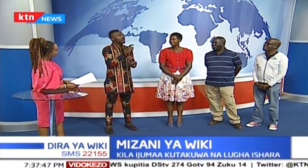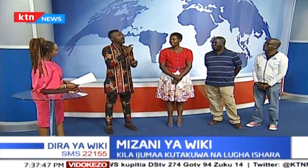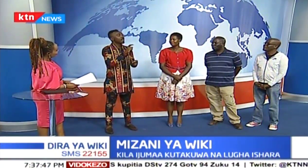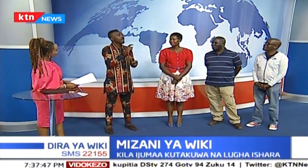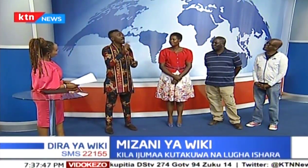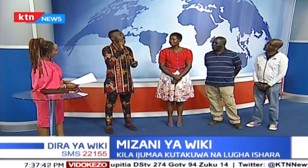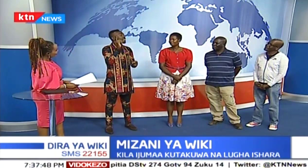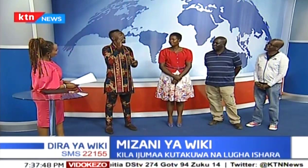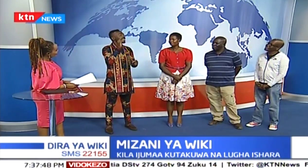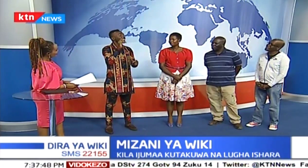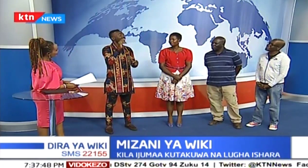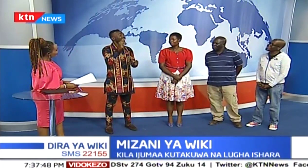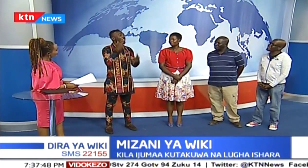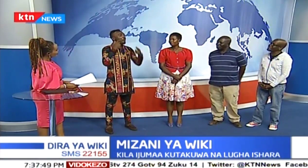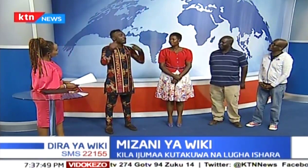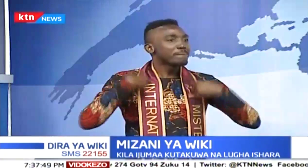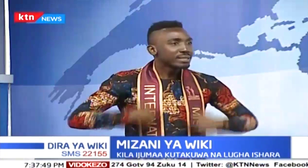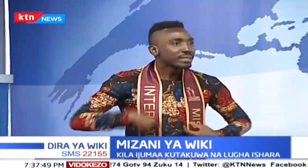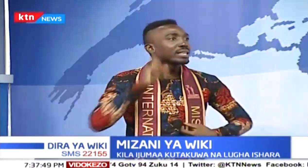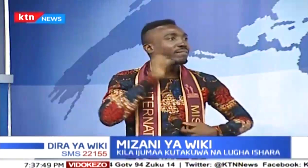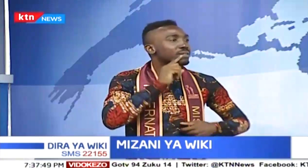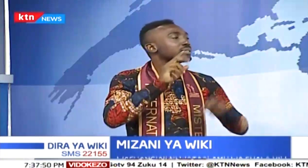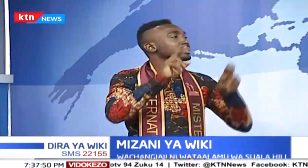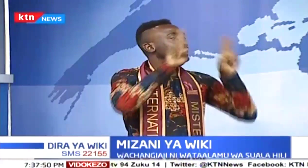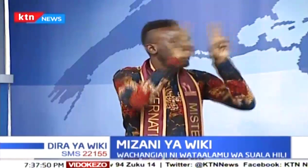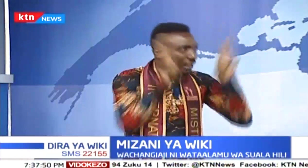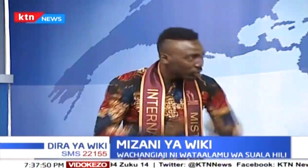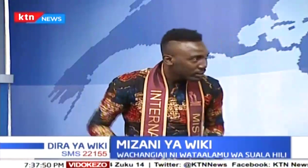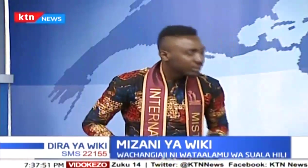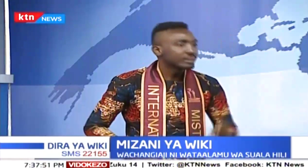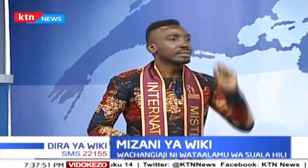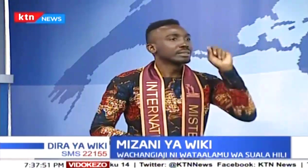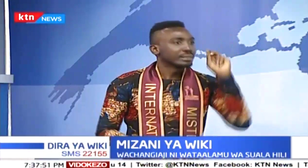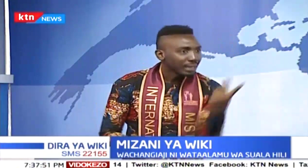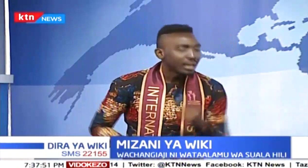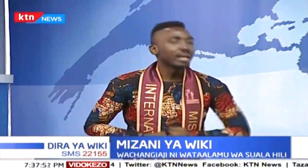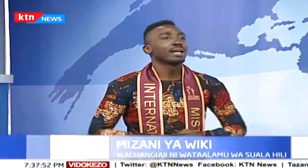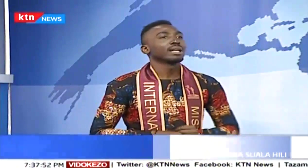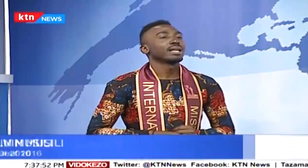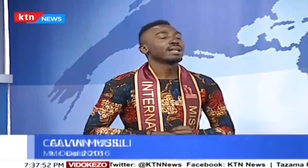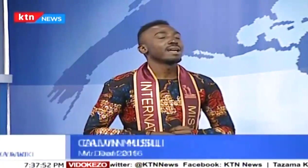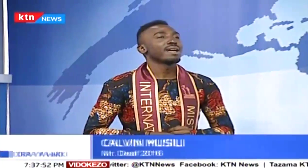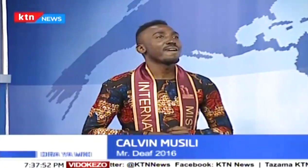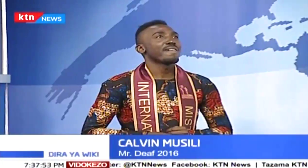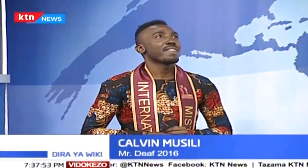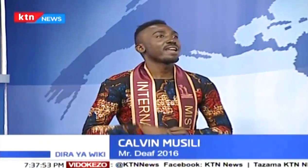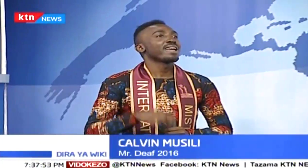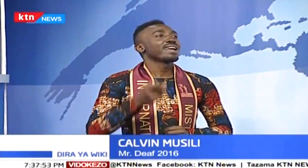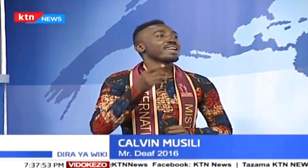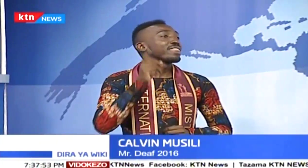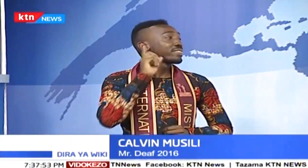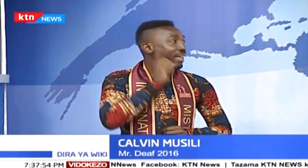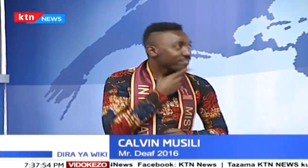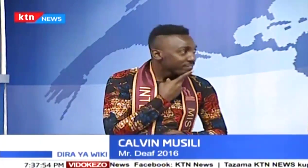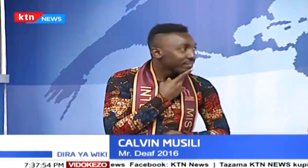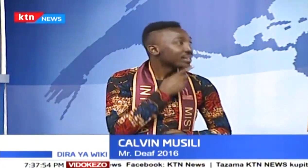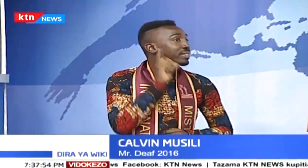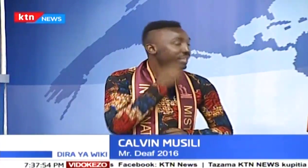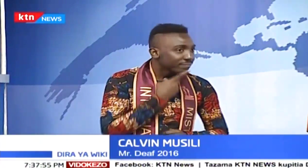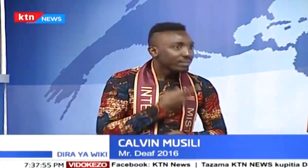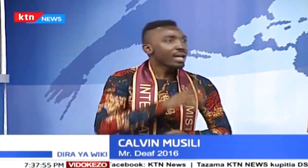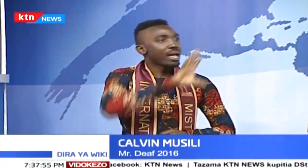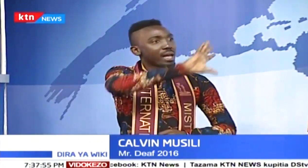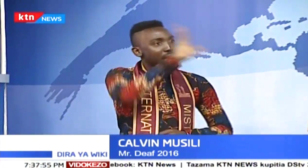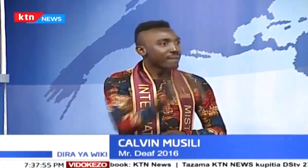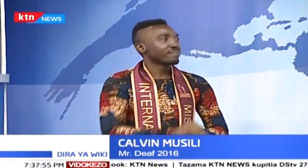Pia, katika yu shindano, walipeana zawadi, utofauti, utofauti. Kulikuwa wa kwanza,